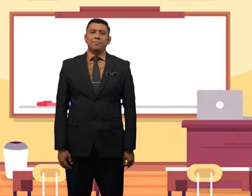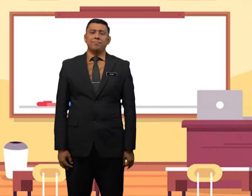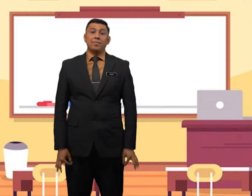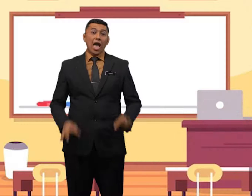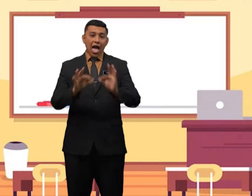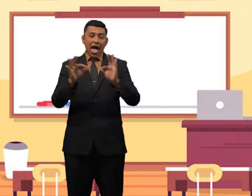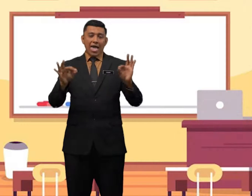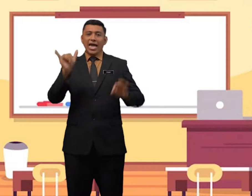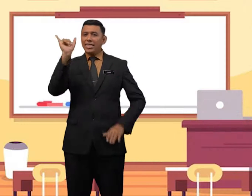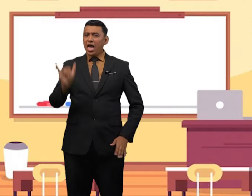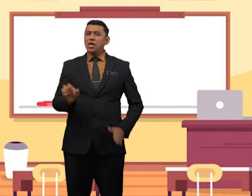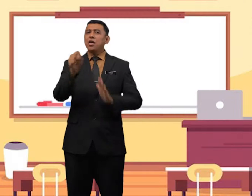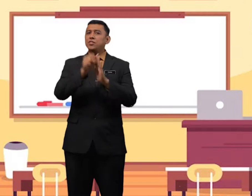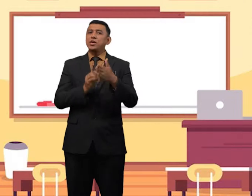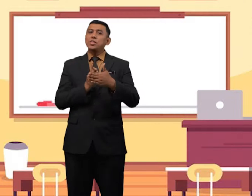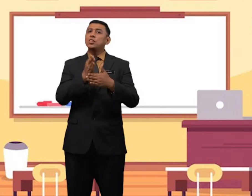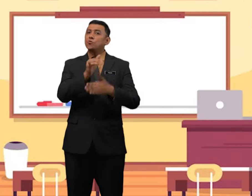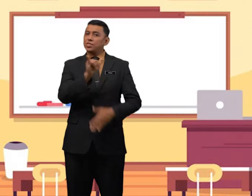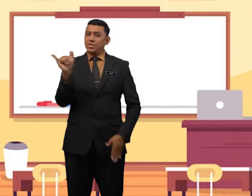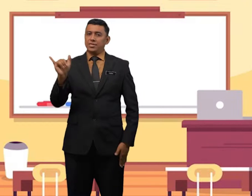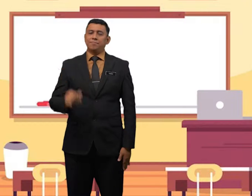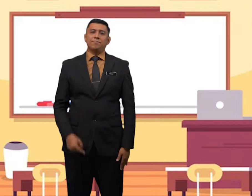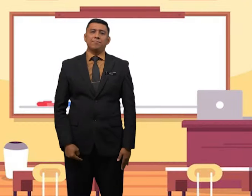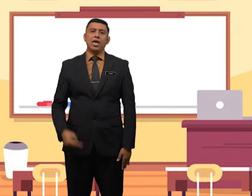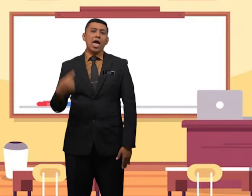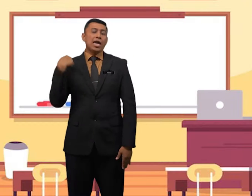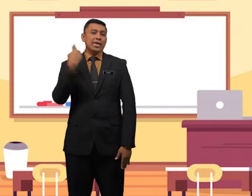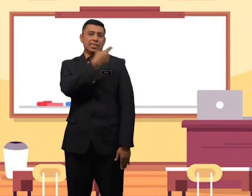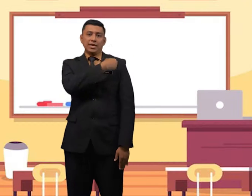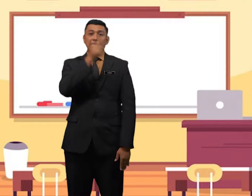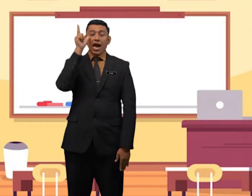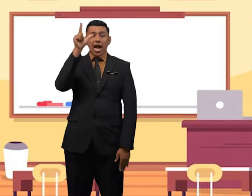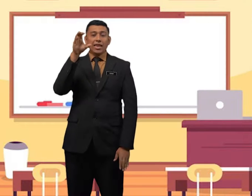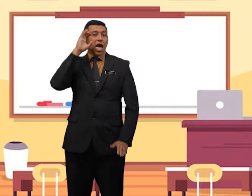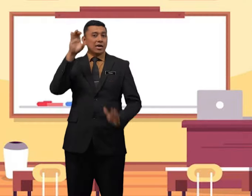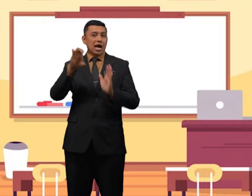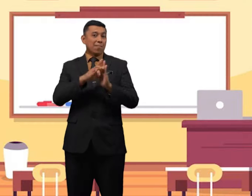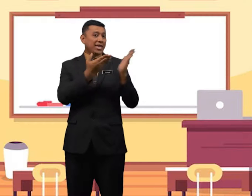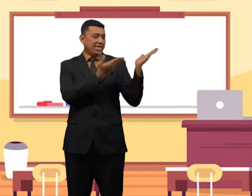ayat yang seterusnya. Kita lihat gambar ini.